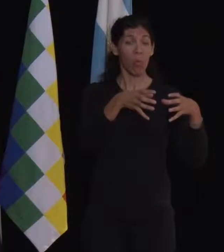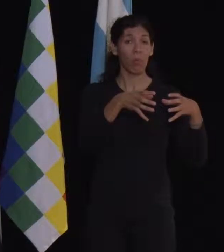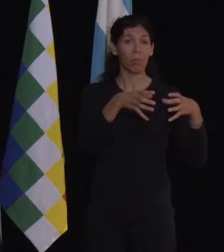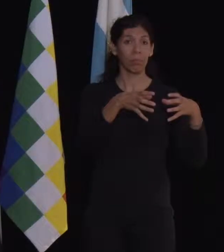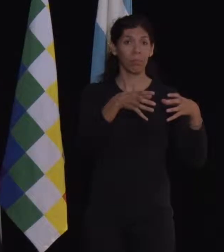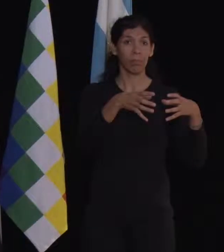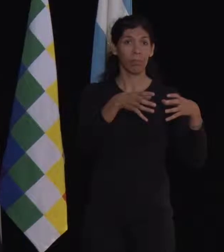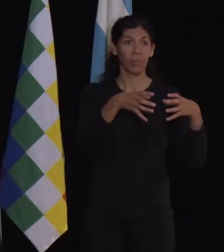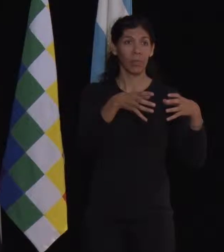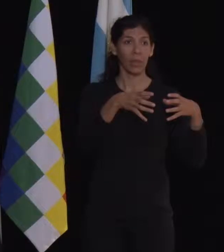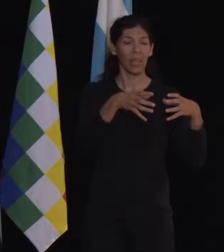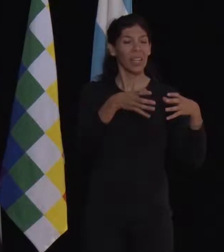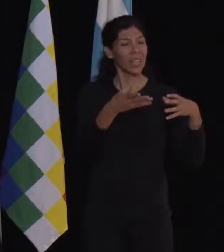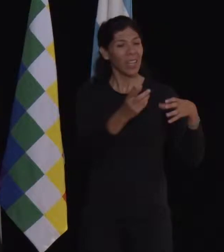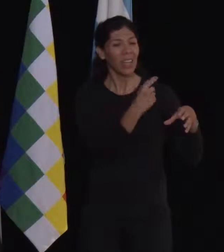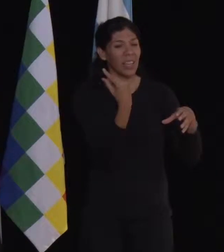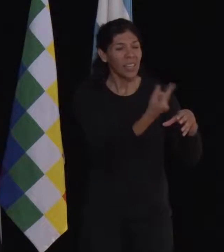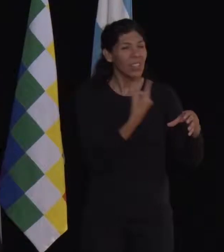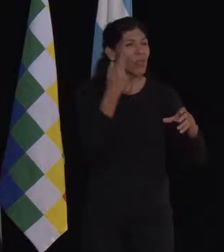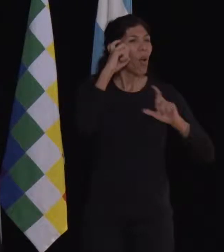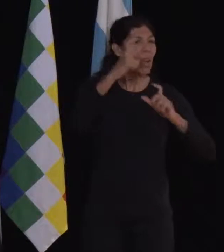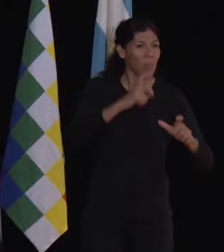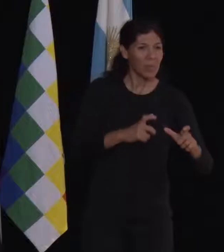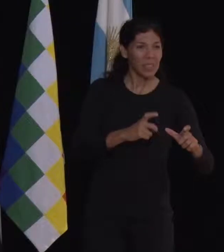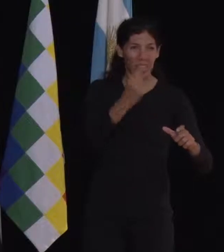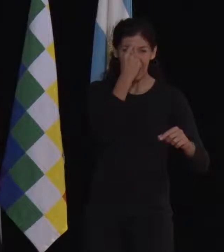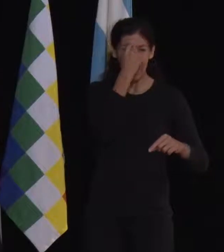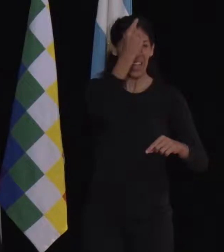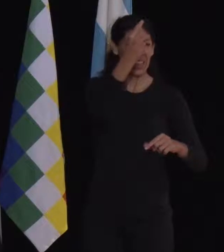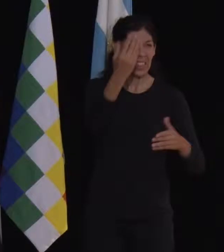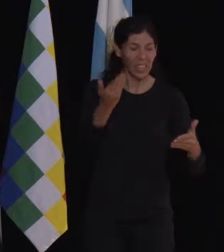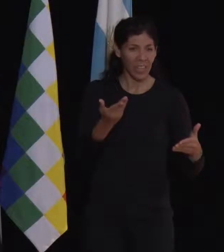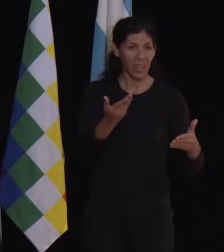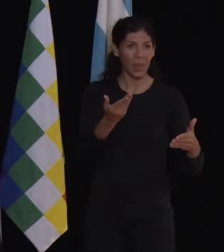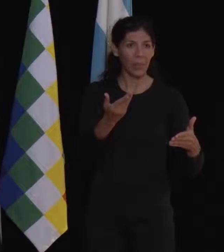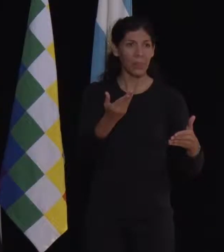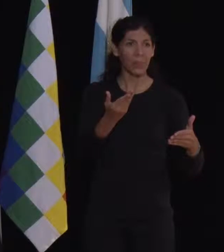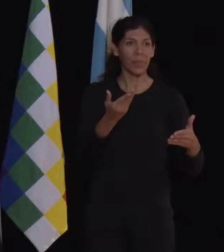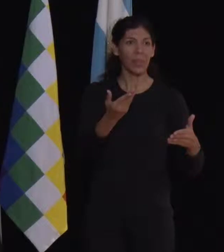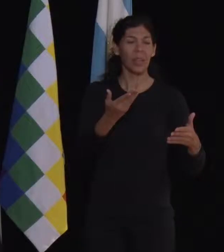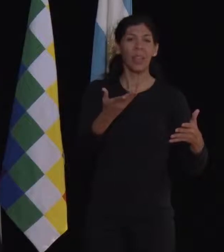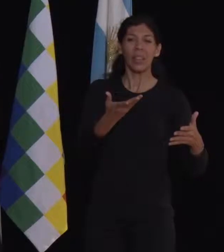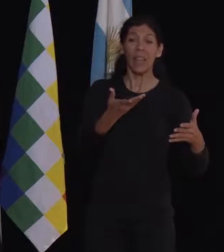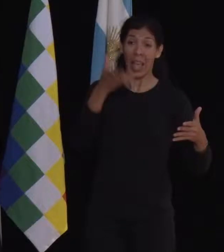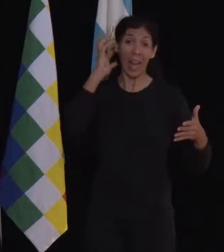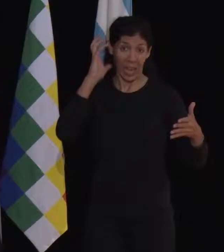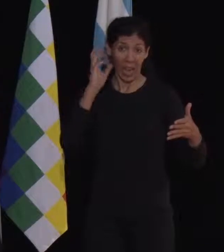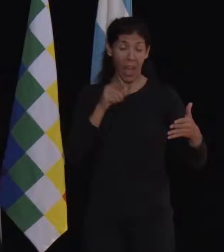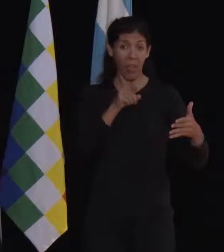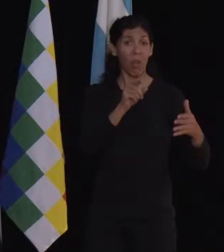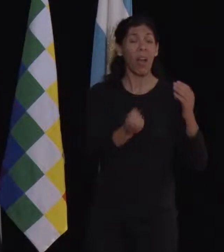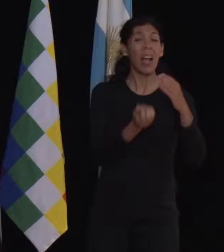tenían la idea y la experiencia de crear para el Sistema Integrado de Radios de la UNER